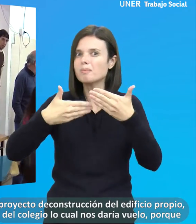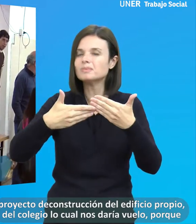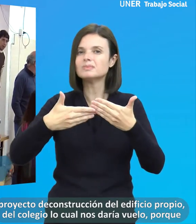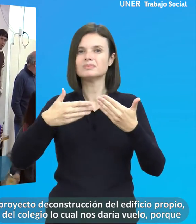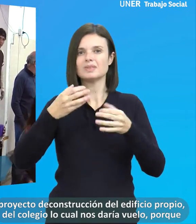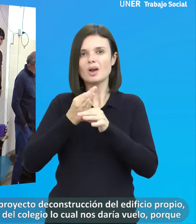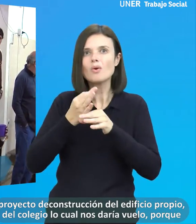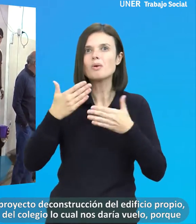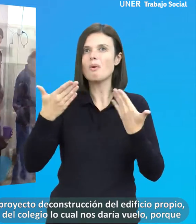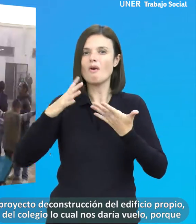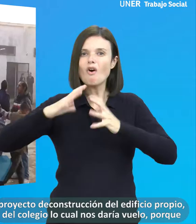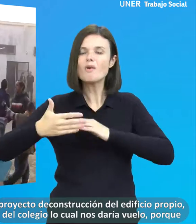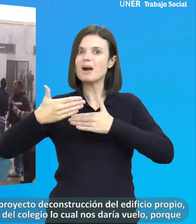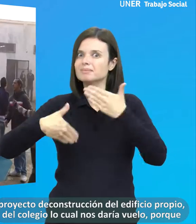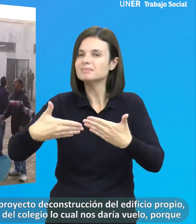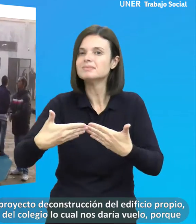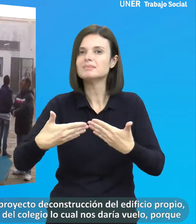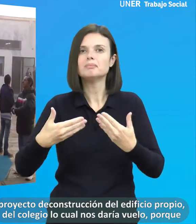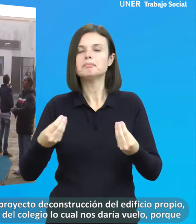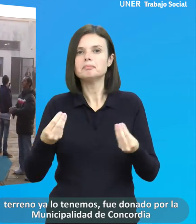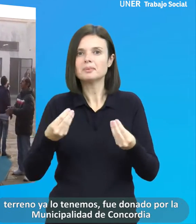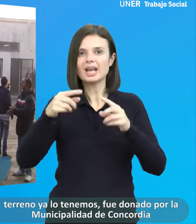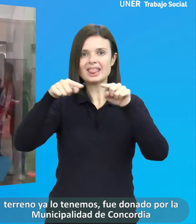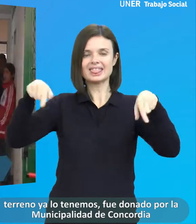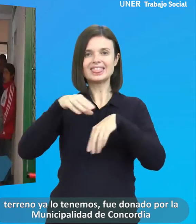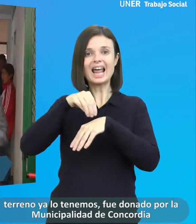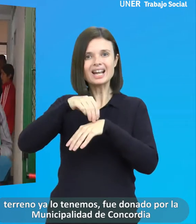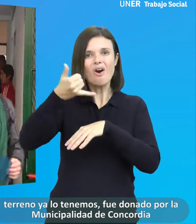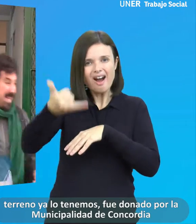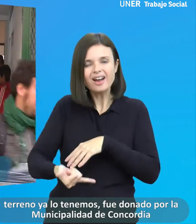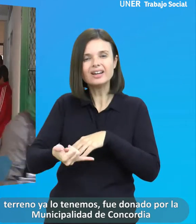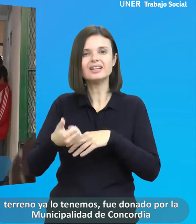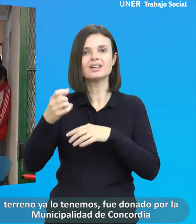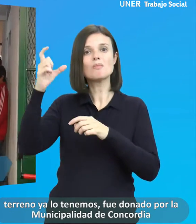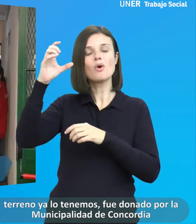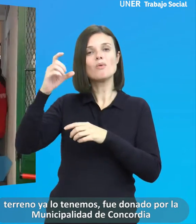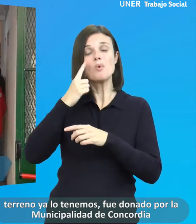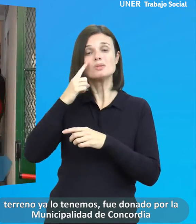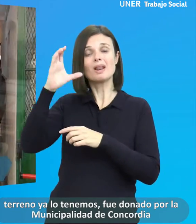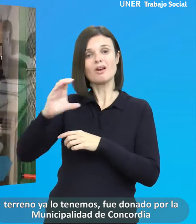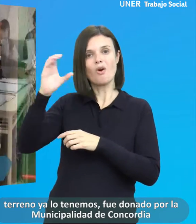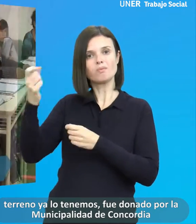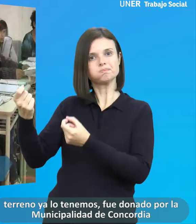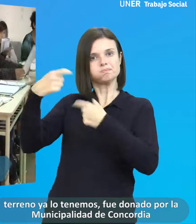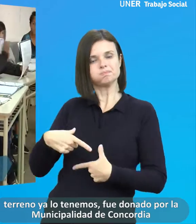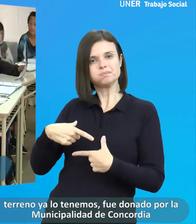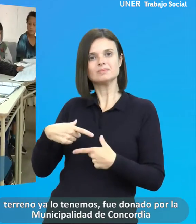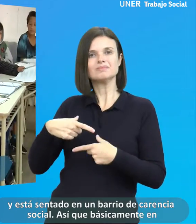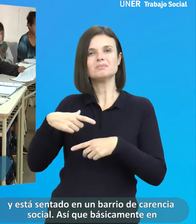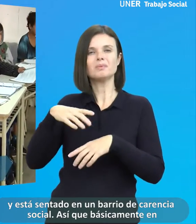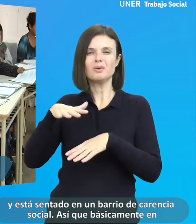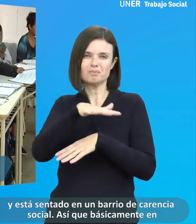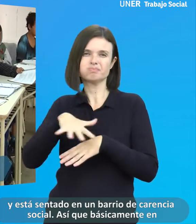colegio, lo cual nos daría vuelo, digamos, porque el terreno ya lo tenemos, fue donado por la Municipalidad de Concordia